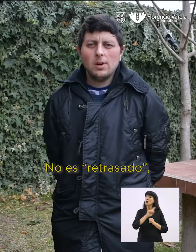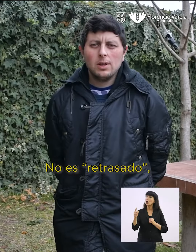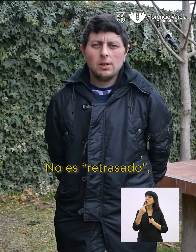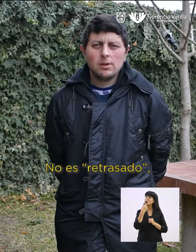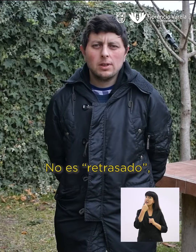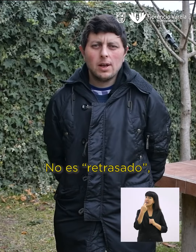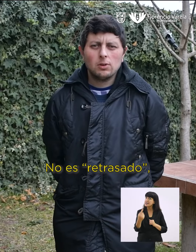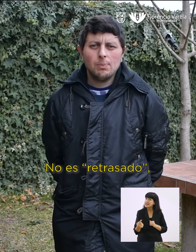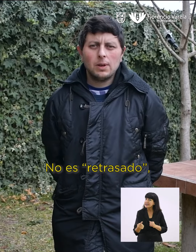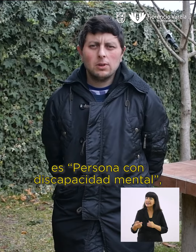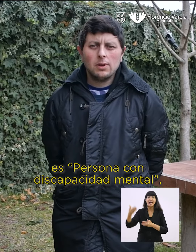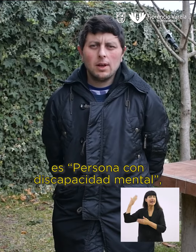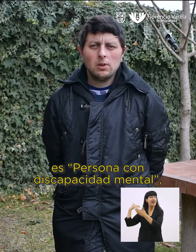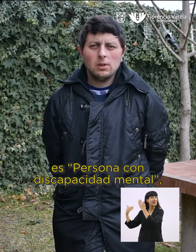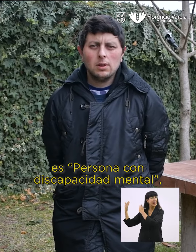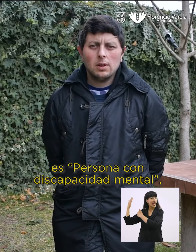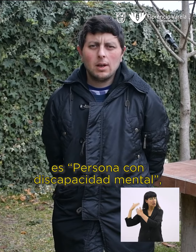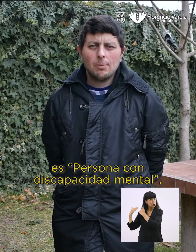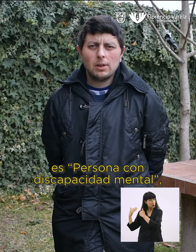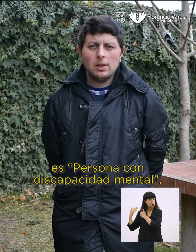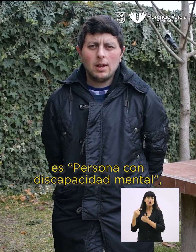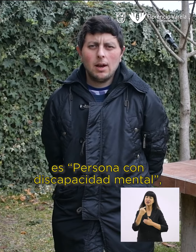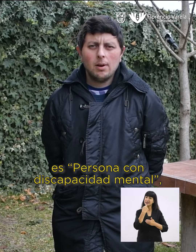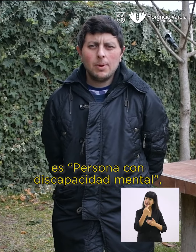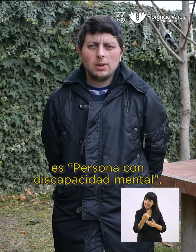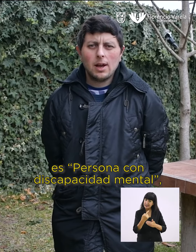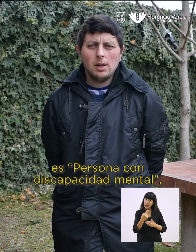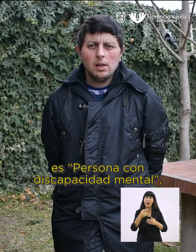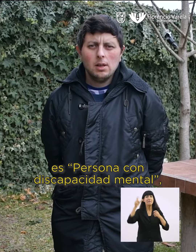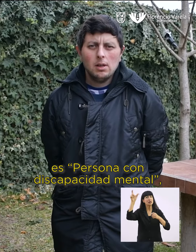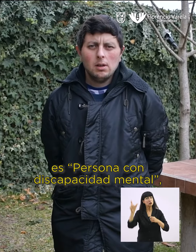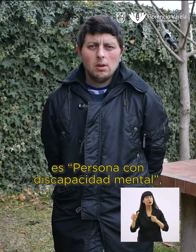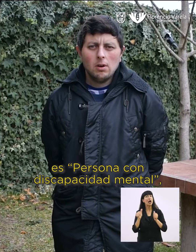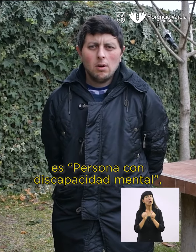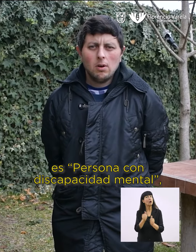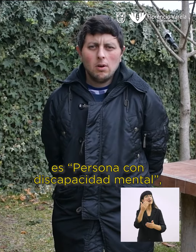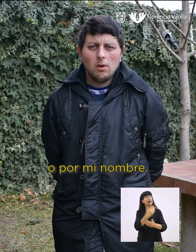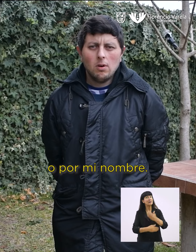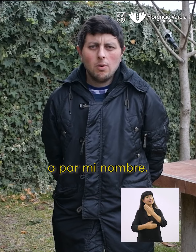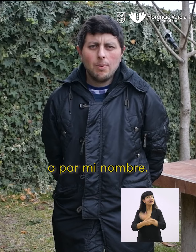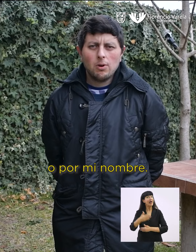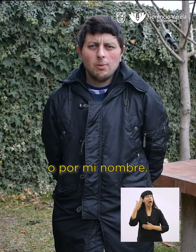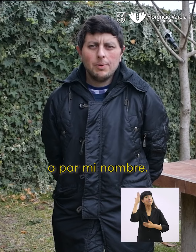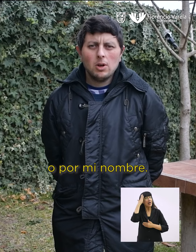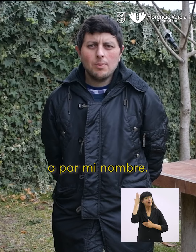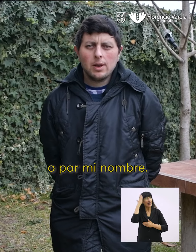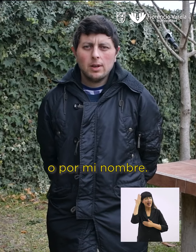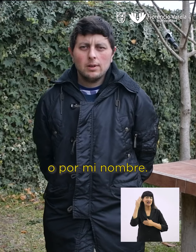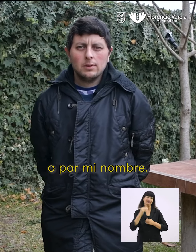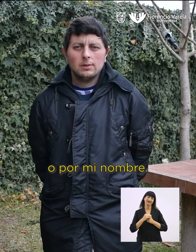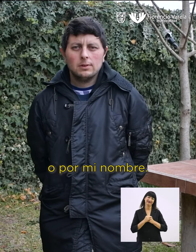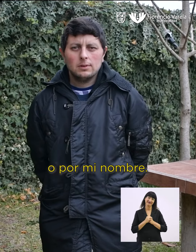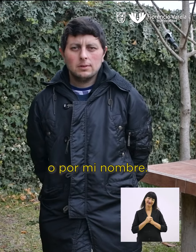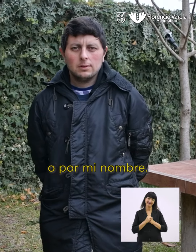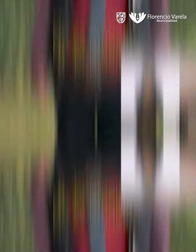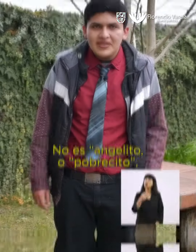No es retraso, es persona con discapacidad mental o por mi nombre.